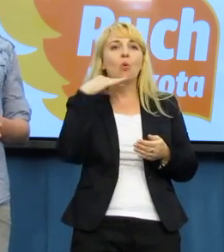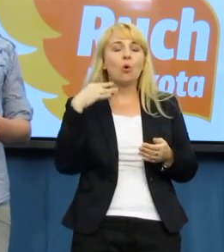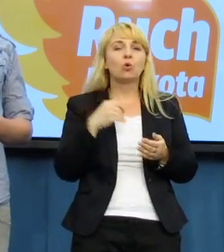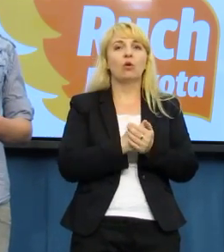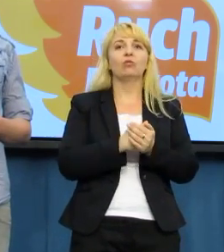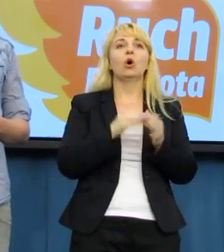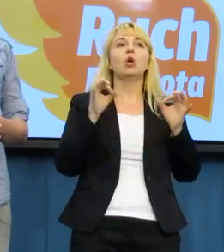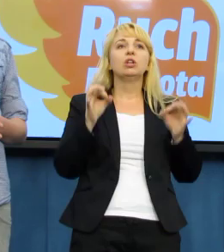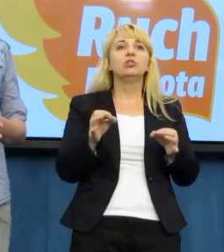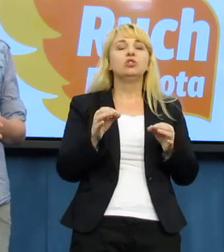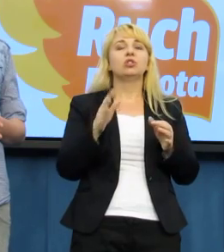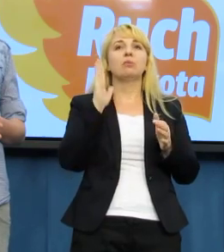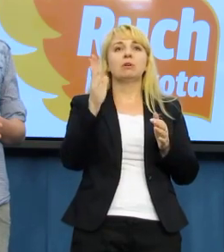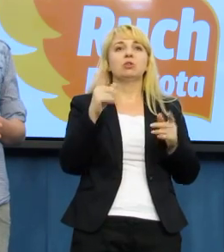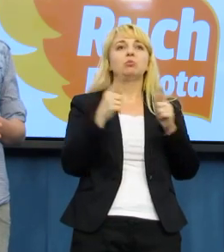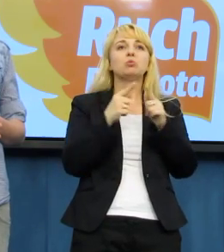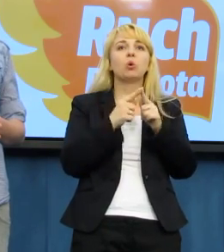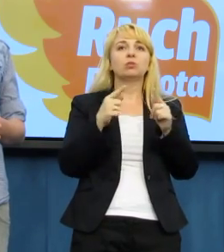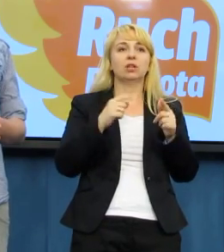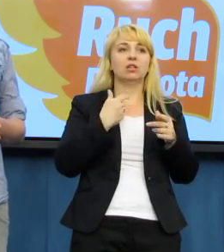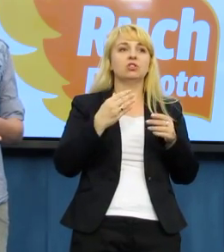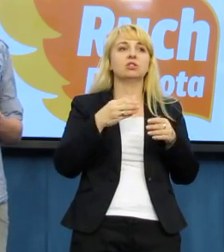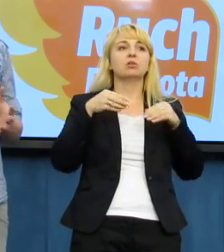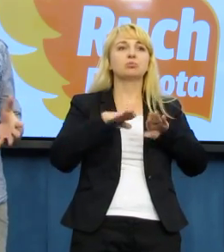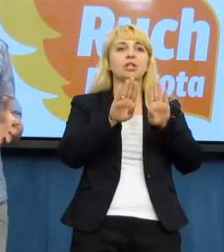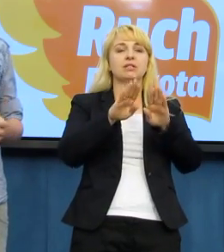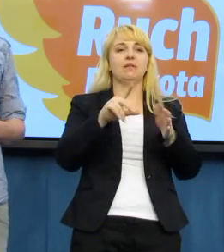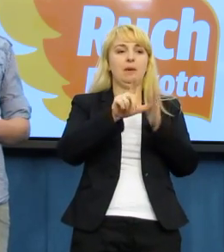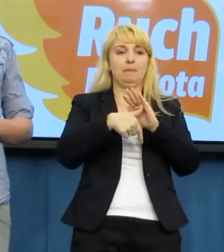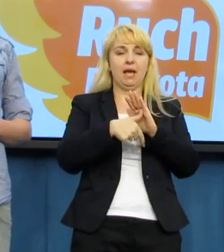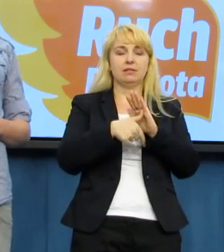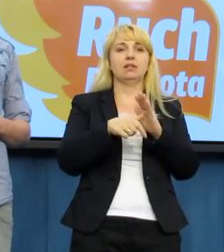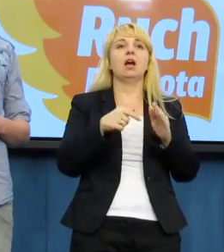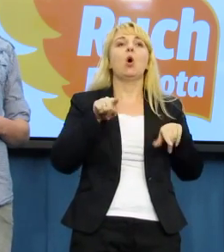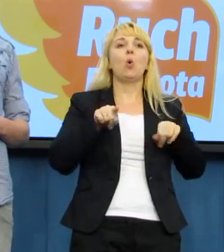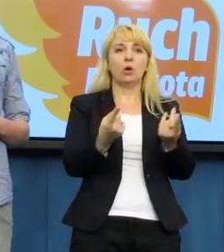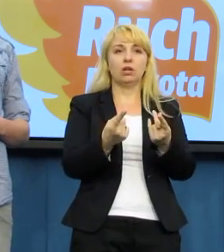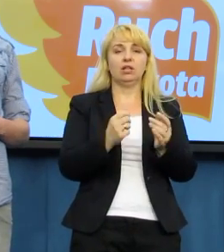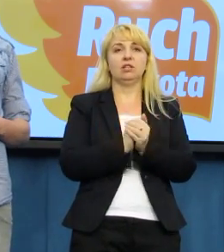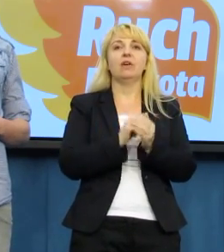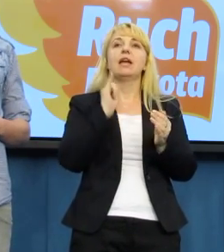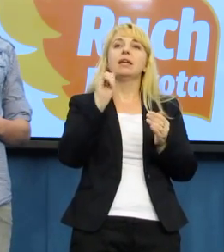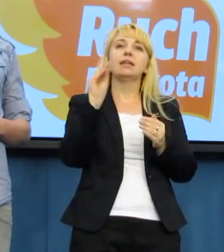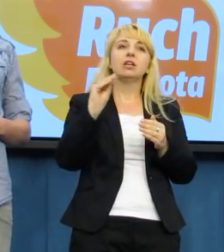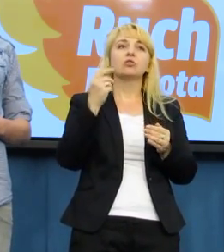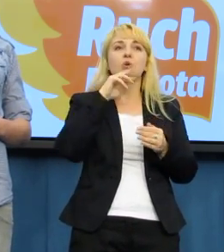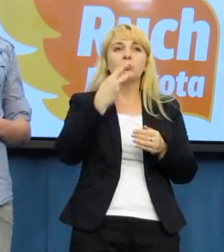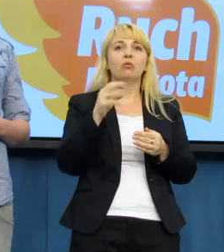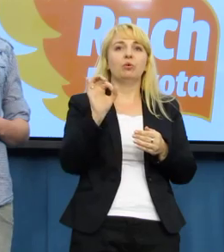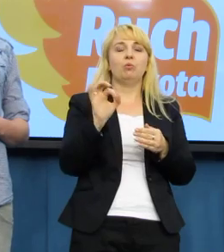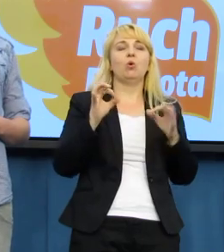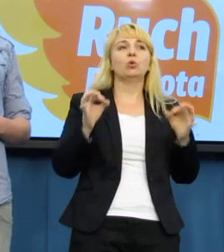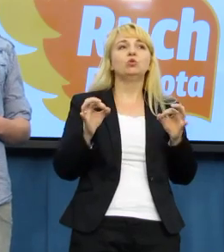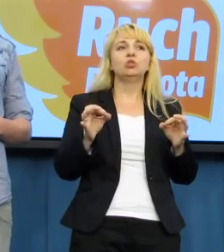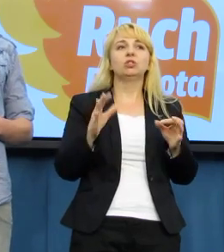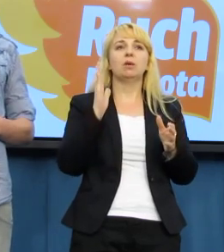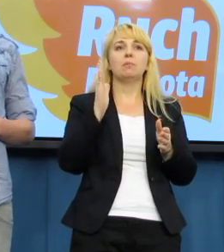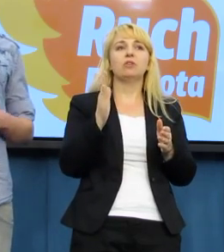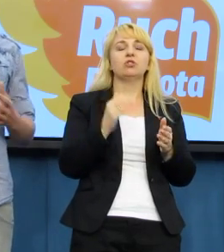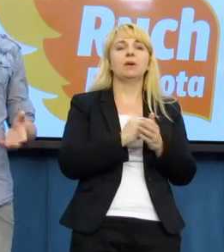spotykamy się z przedstawicielemi miasta, żeby ustalić ostatnie szczegóły. A z takich najnowszych informacji dotyczących Parady Równości, to może warto powiedzieć, że dzisiaj